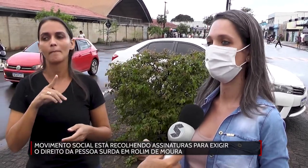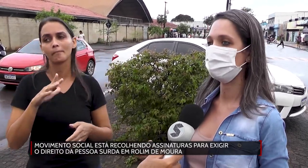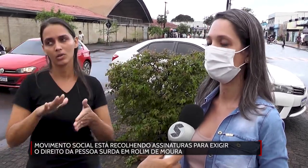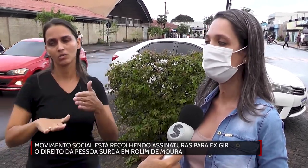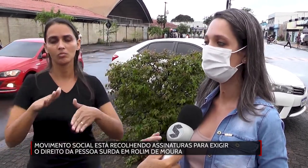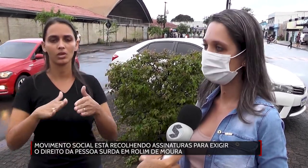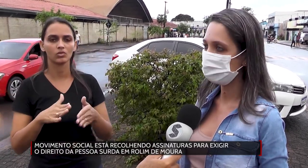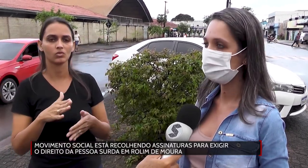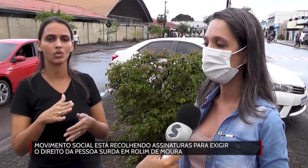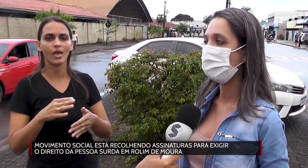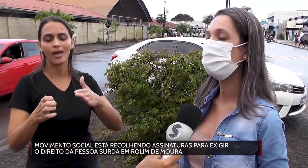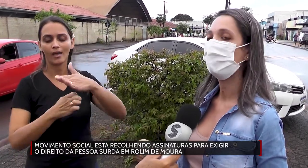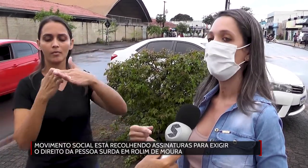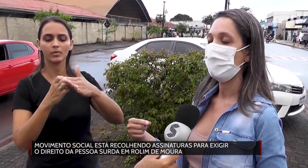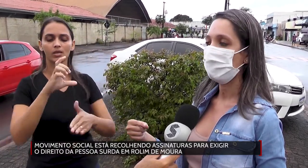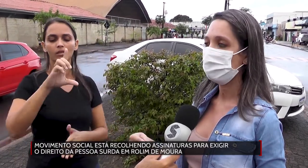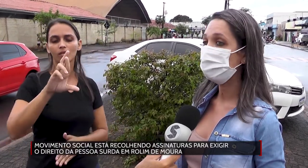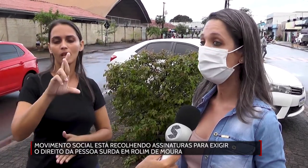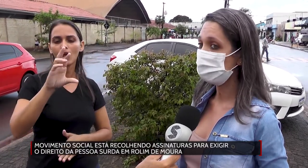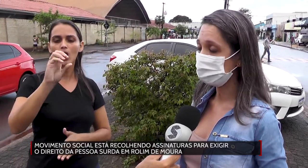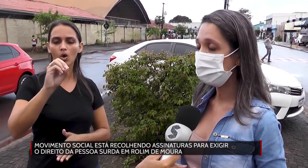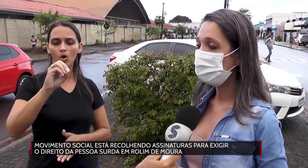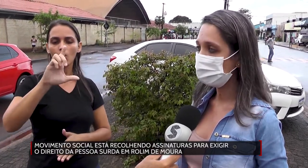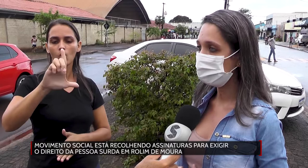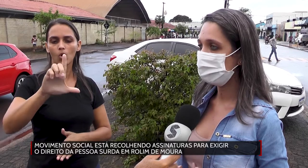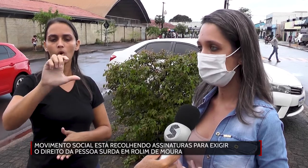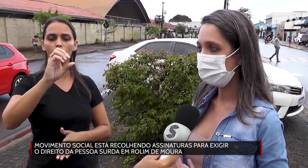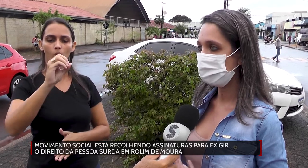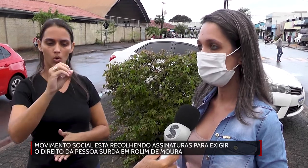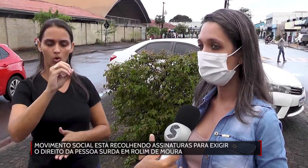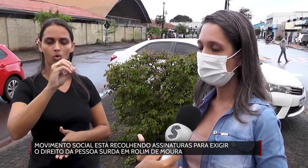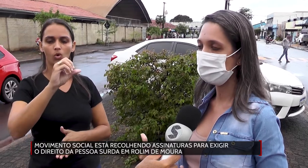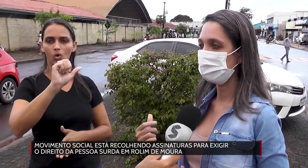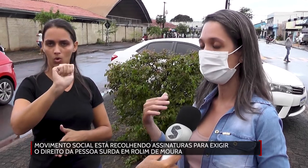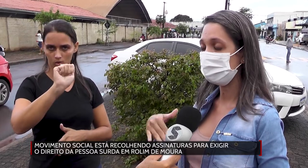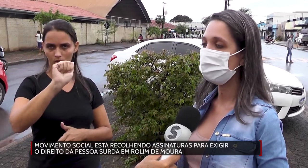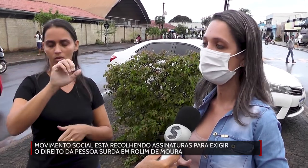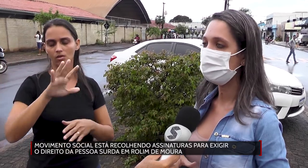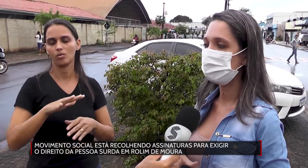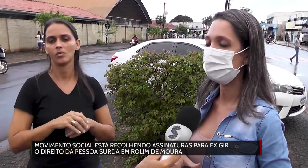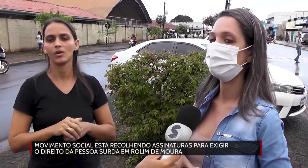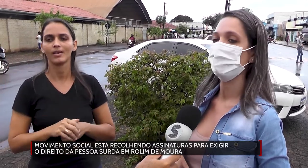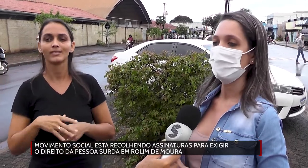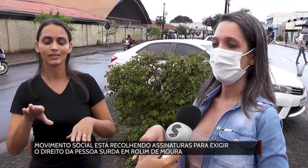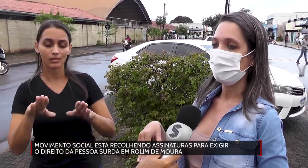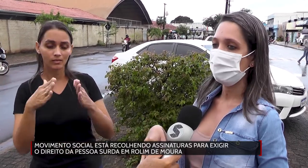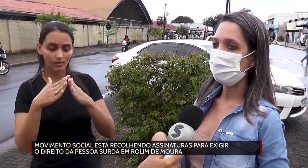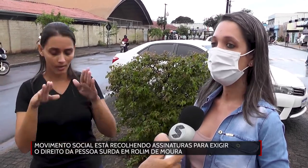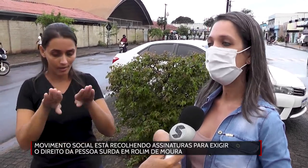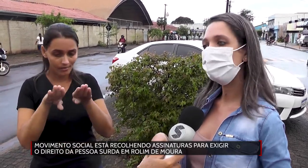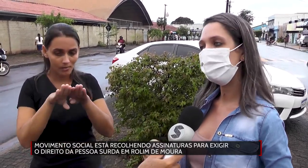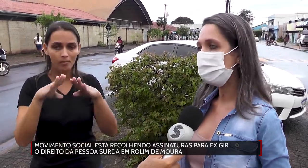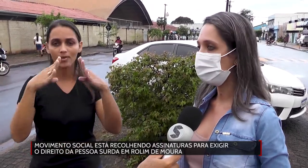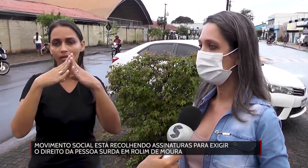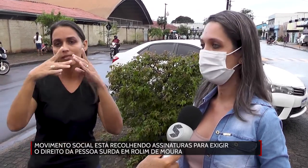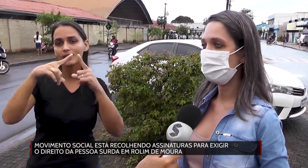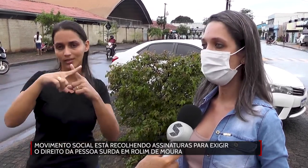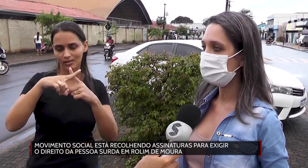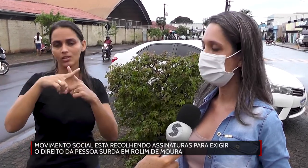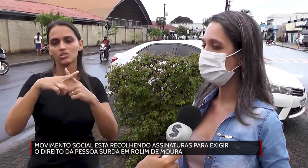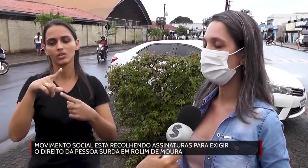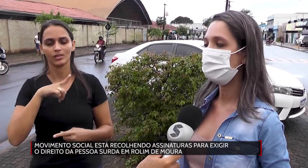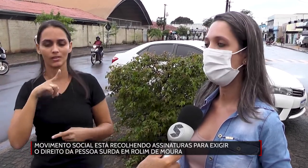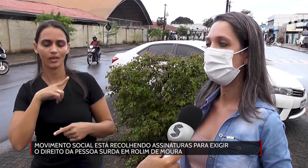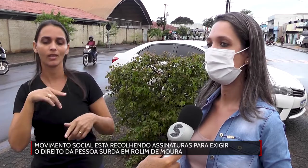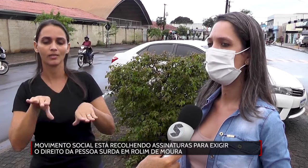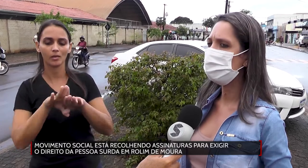Materiais de Construção, que tem um lá, e nós temos na paróquia, por enquanto, o outro, na secretaria. E aí, virtualmente,